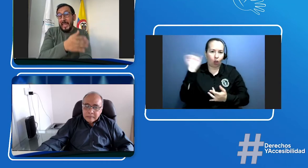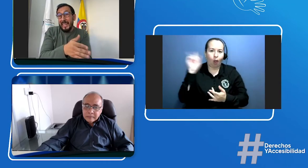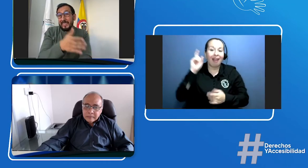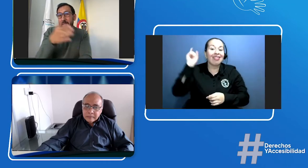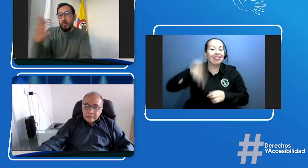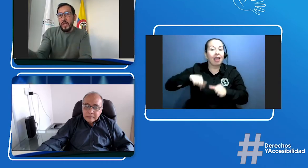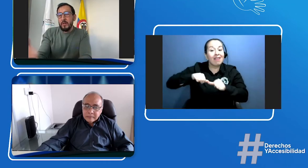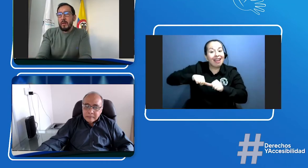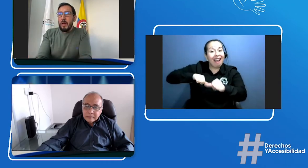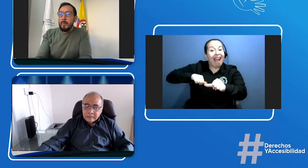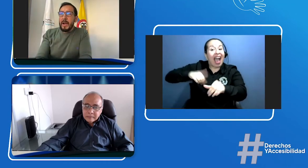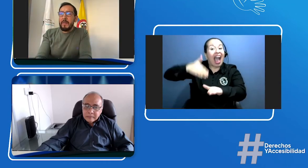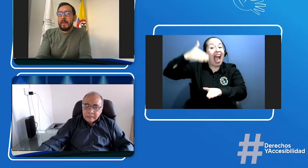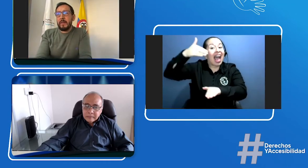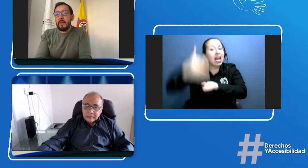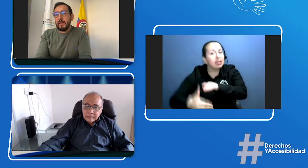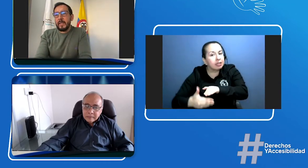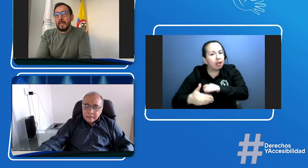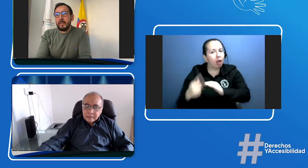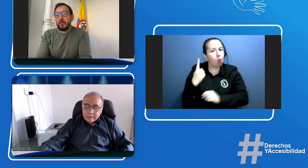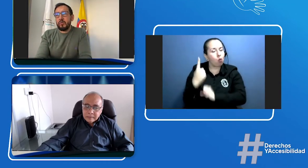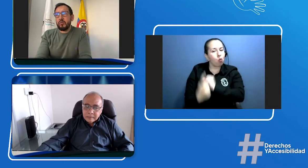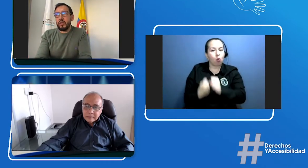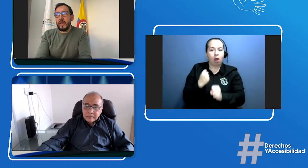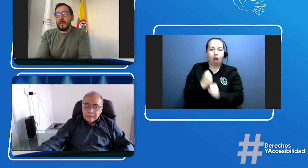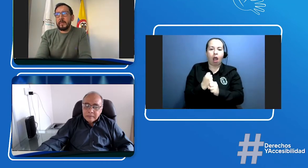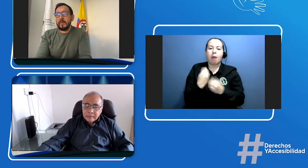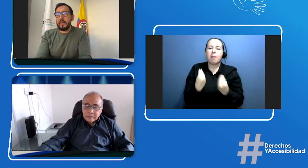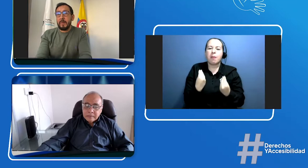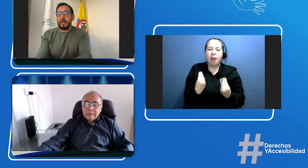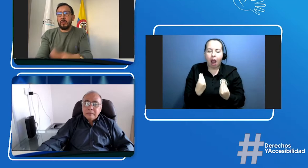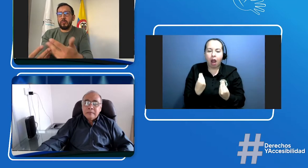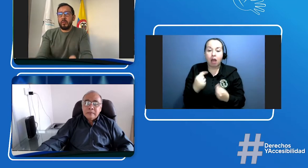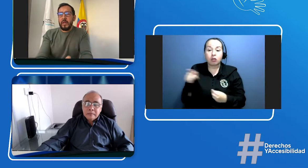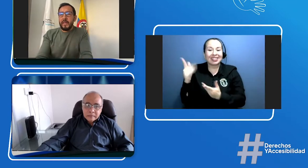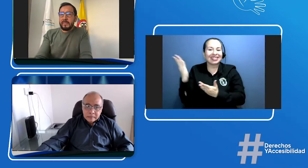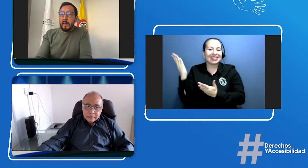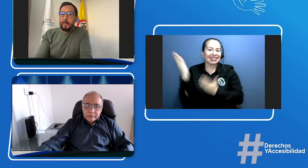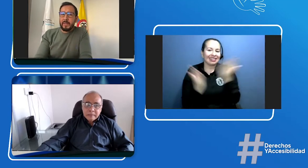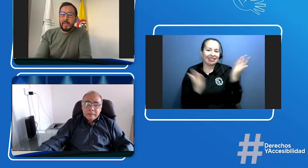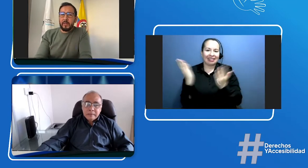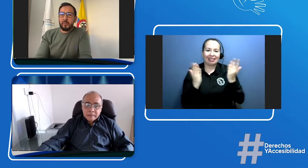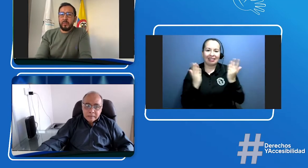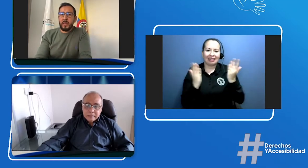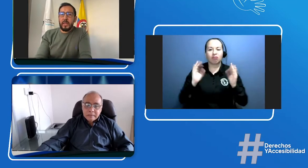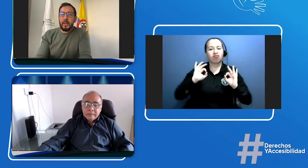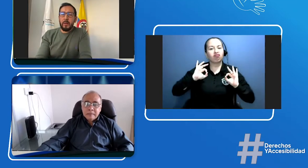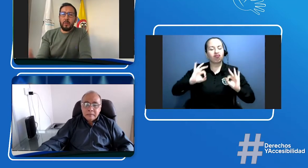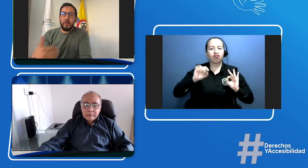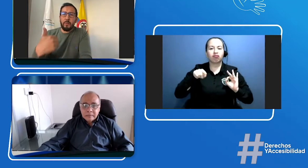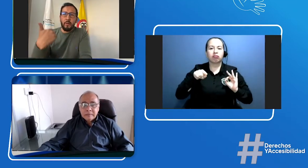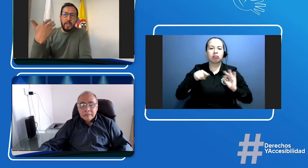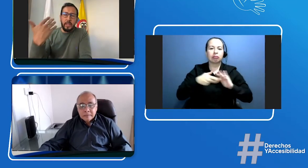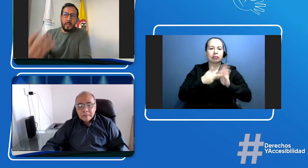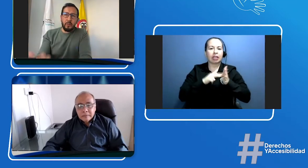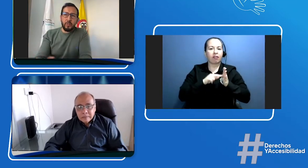hasta un año para efectivamente sus servicios sean prestados con un enfoque inclusivo,